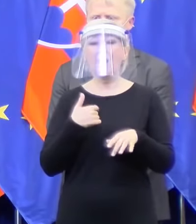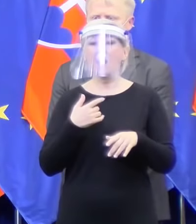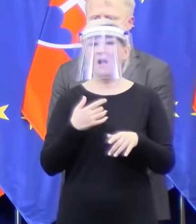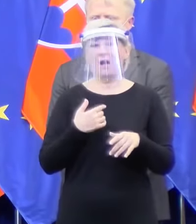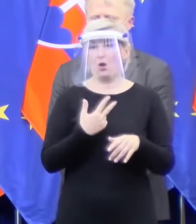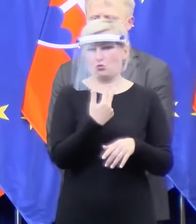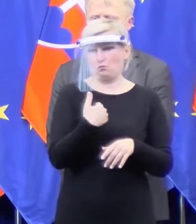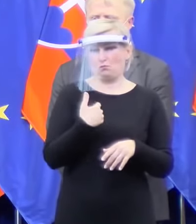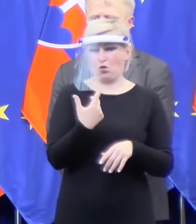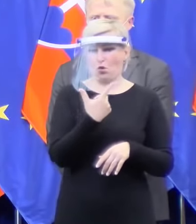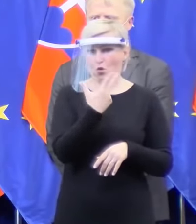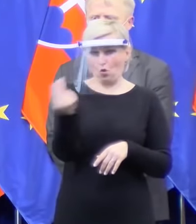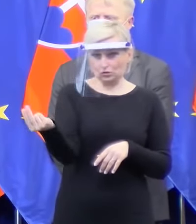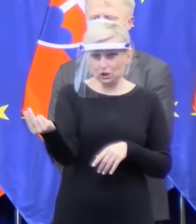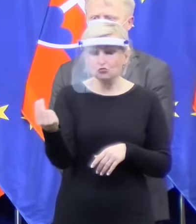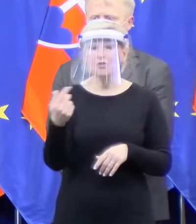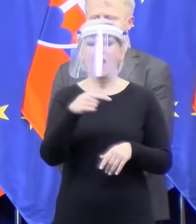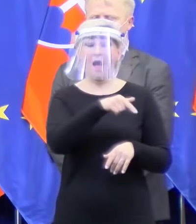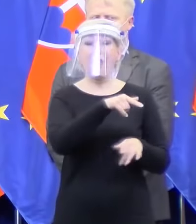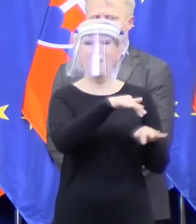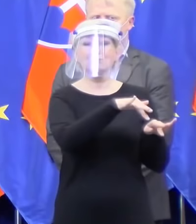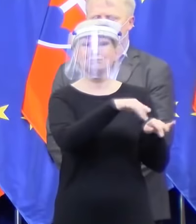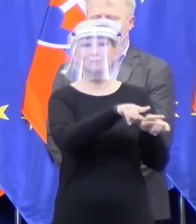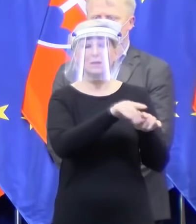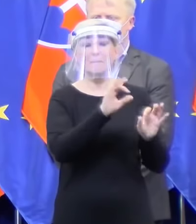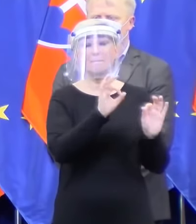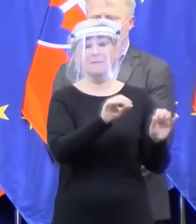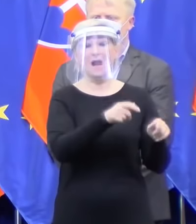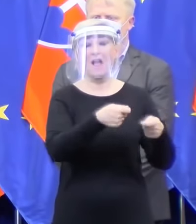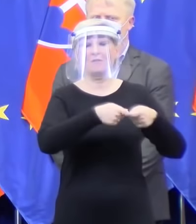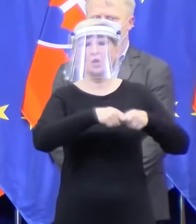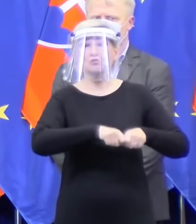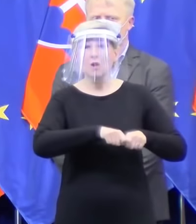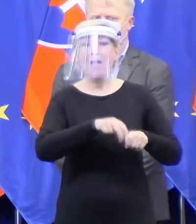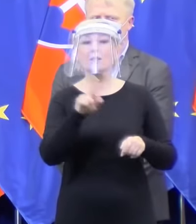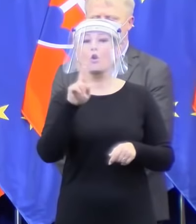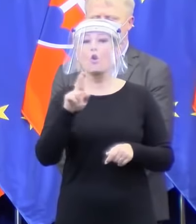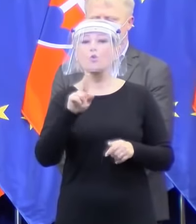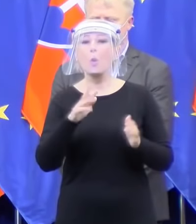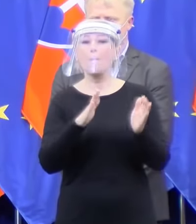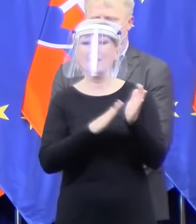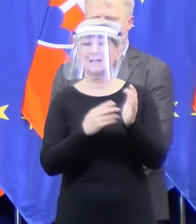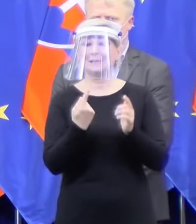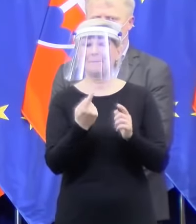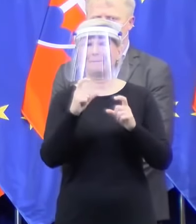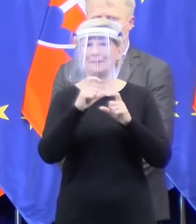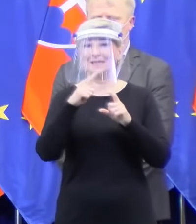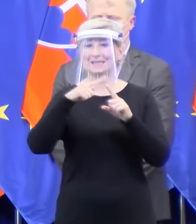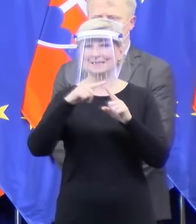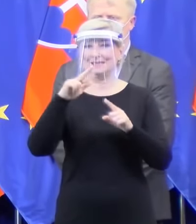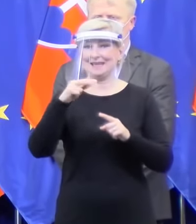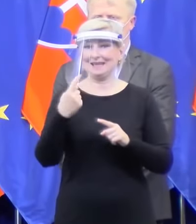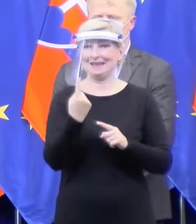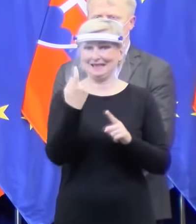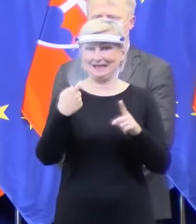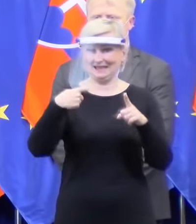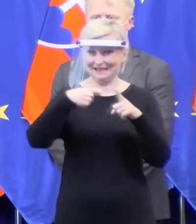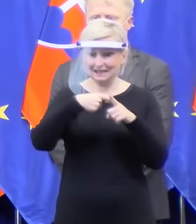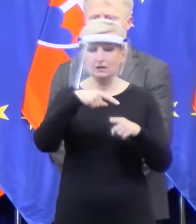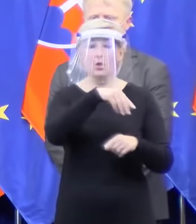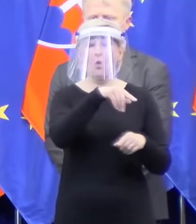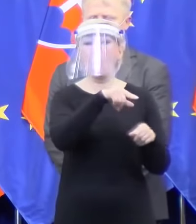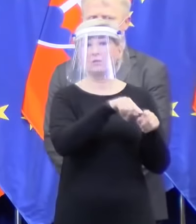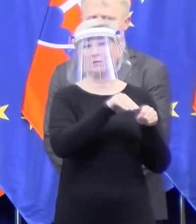člen takého krízového non-stop týmu Robert Mistrík, ktorý toto rokovanie aj spolu s hlavným hygienikom vedie.